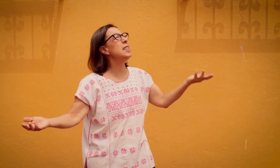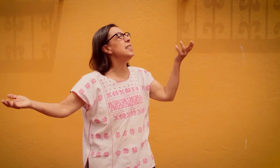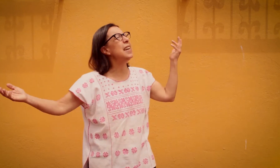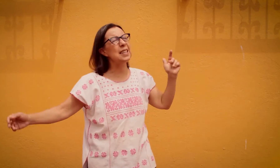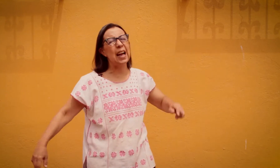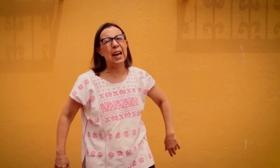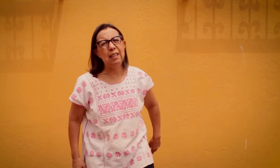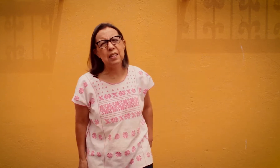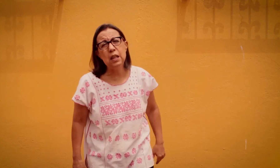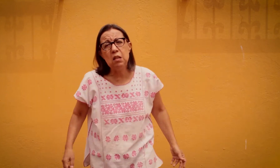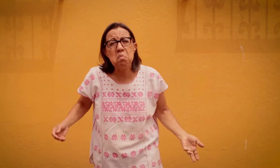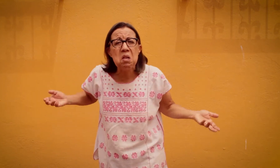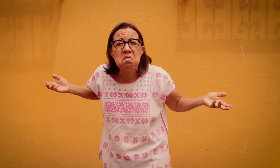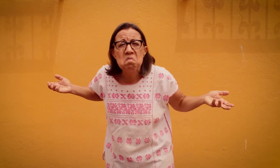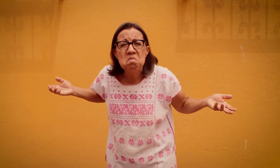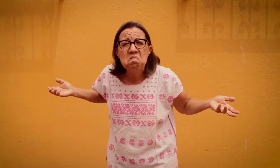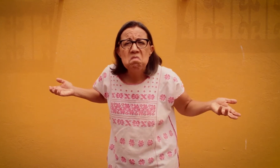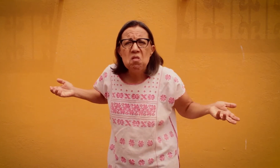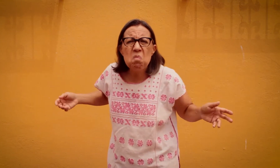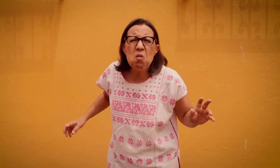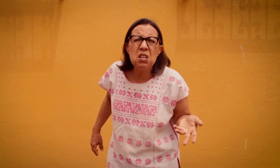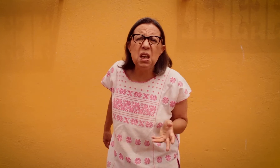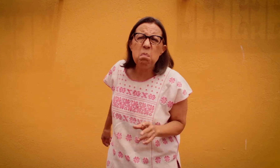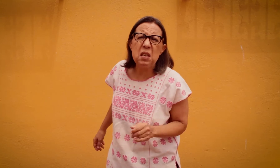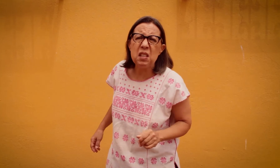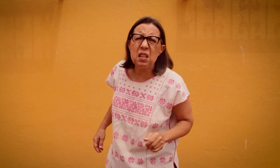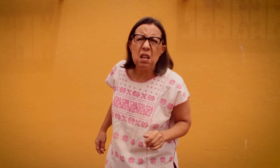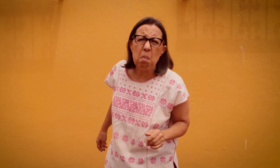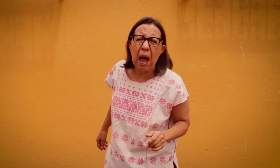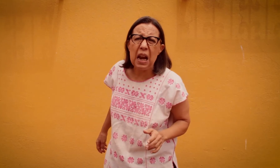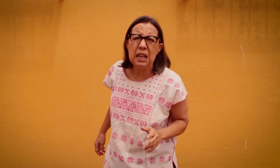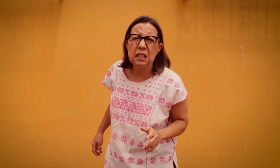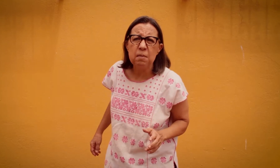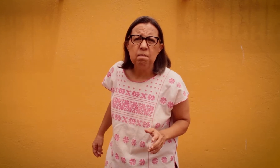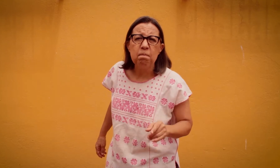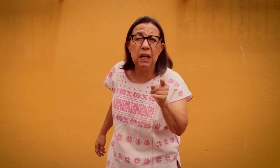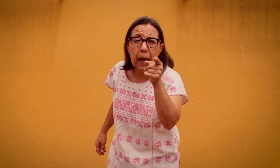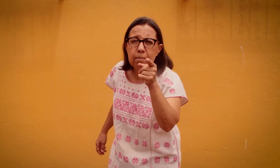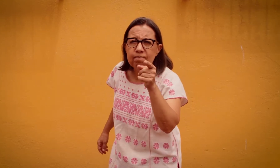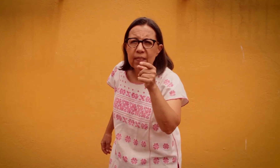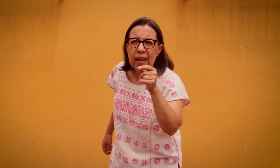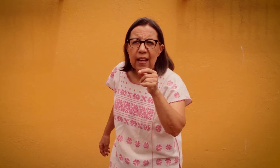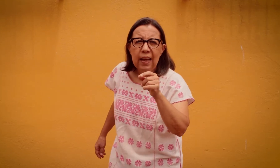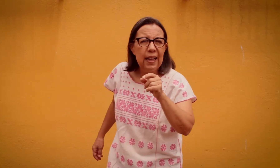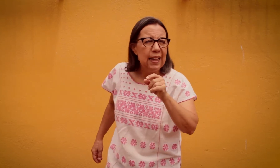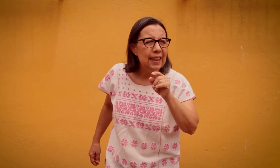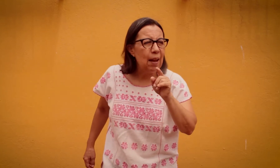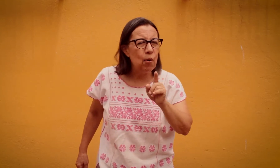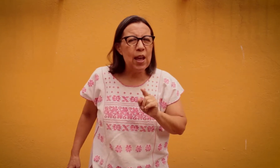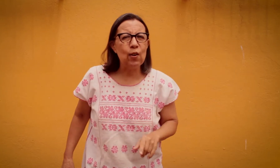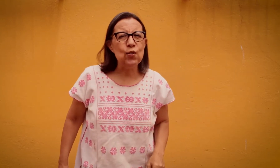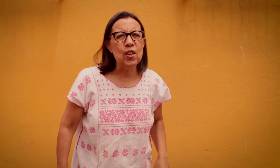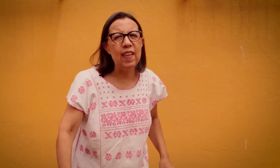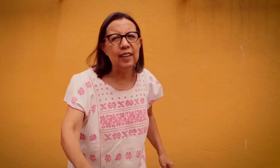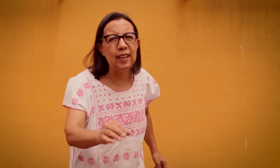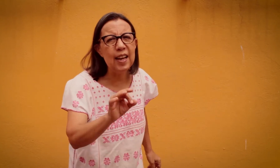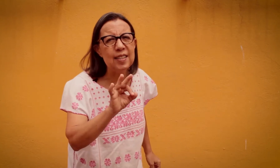sintieras agradecido, pero como que siempre estás de malas, mira, te voy a conceder tres